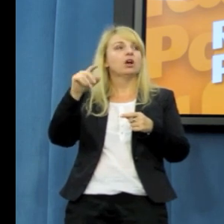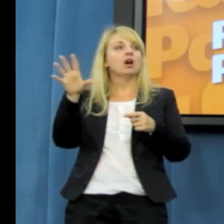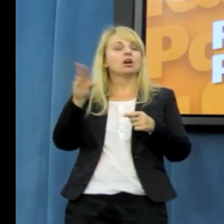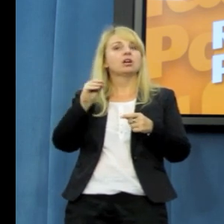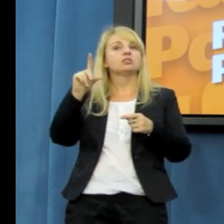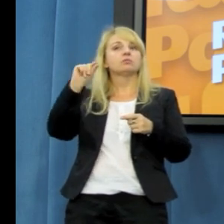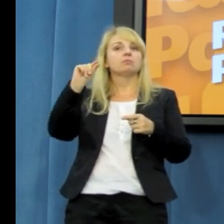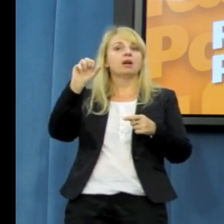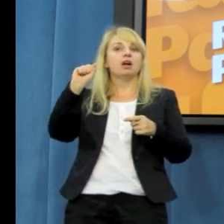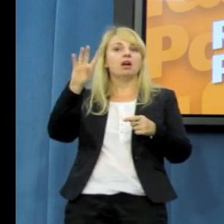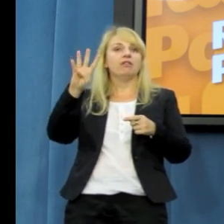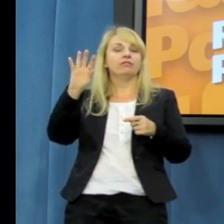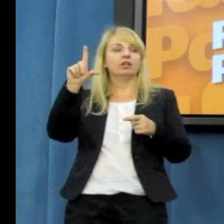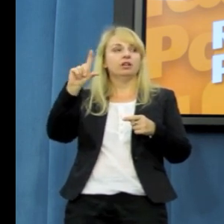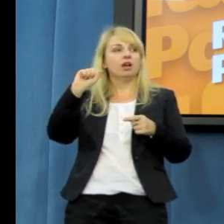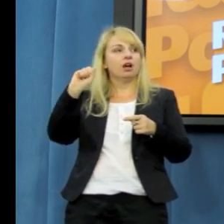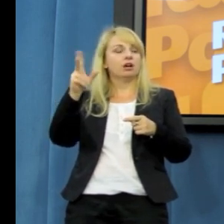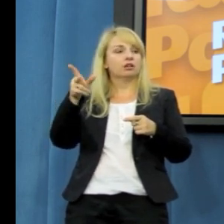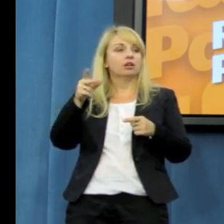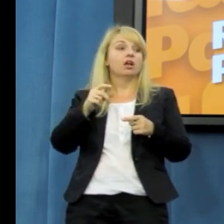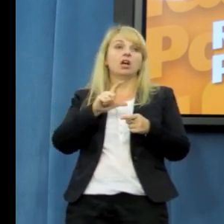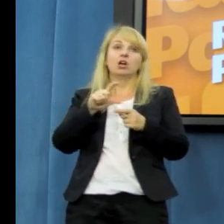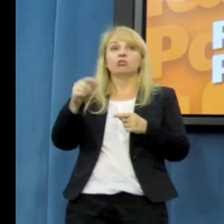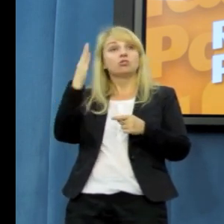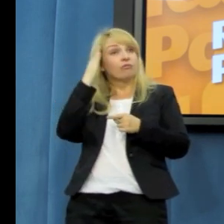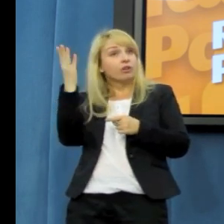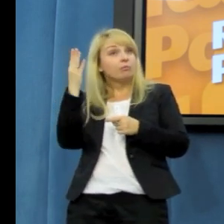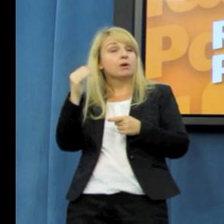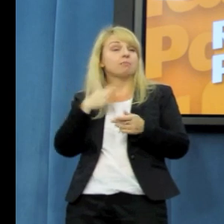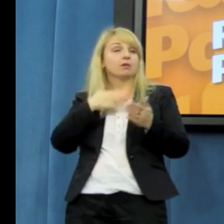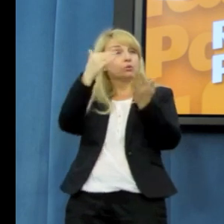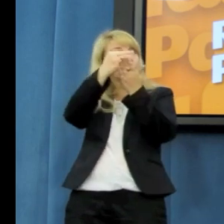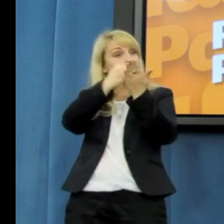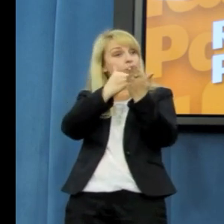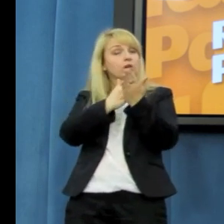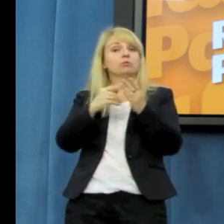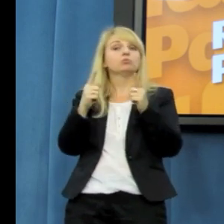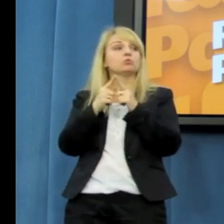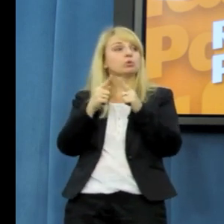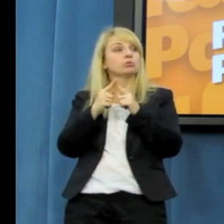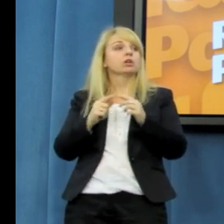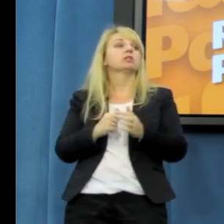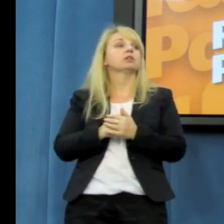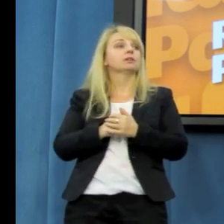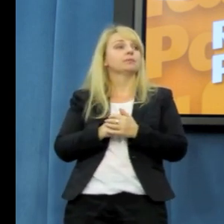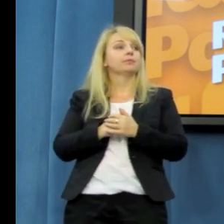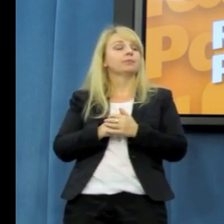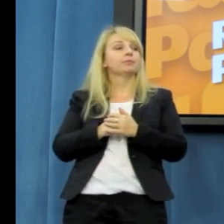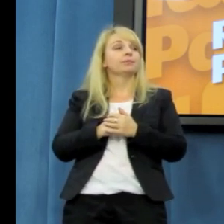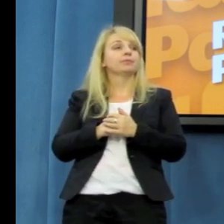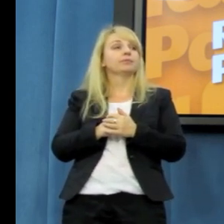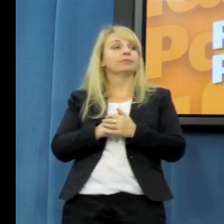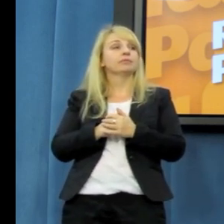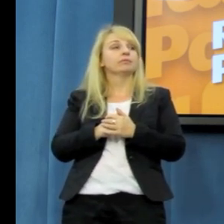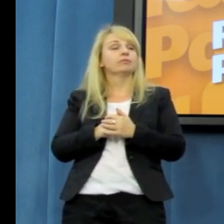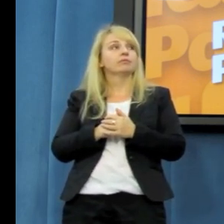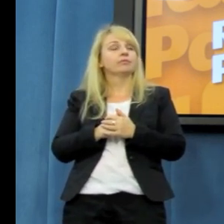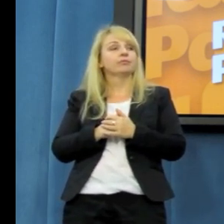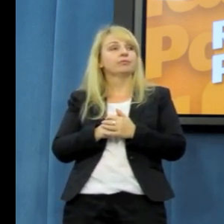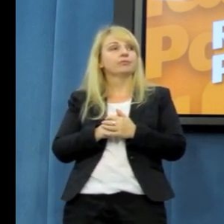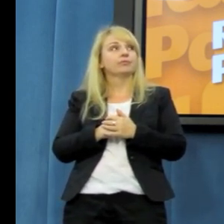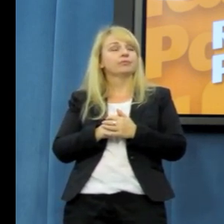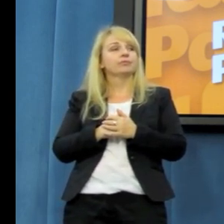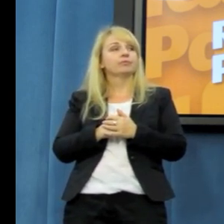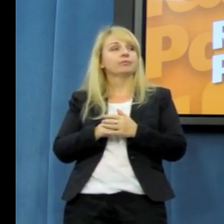odbędzie ewentualnie, czy jakiś, nie wiem, program tego spotkania jest już znany? Kwestie, które chcielibyście pogłoszyć z wicepremierem? Panie